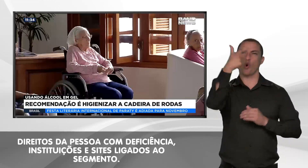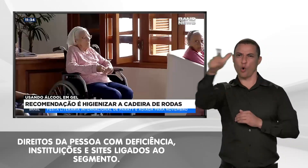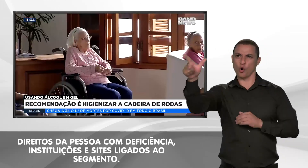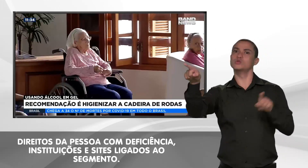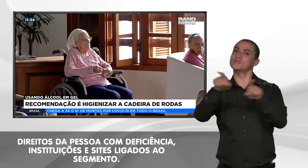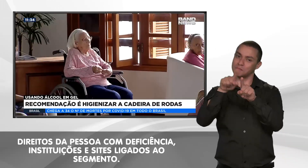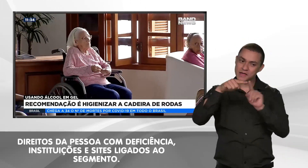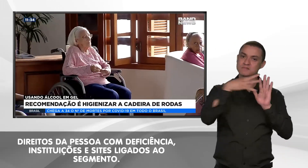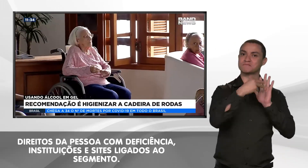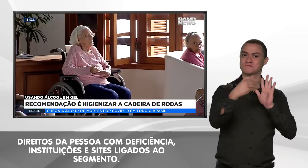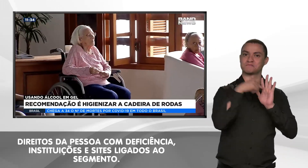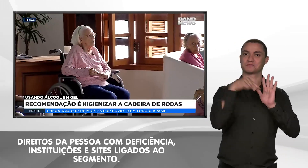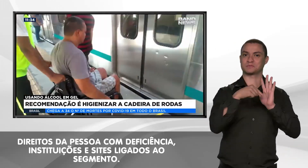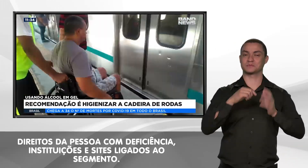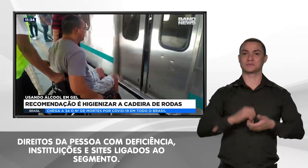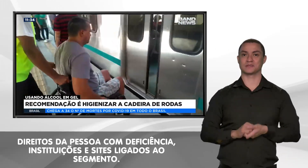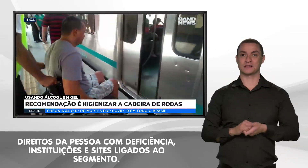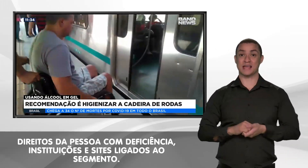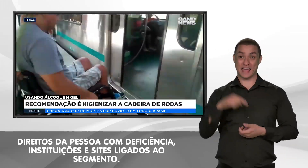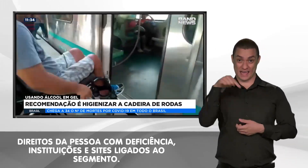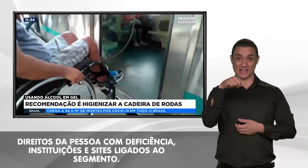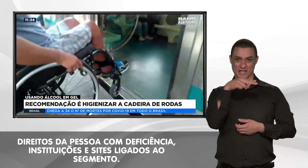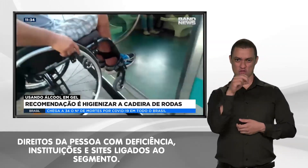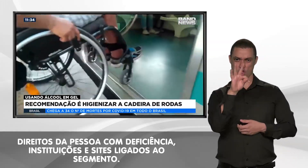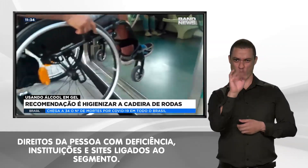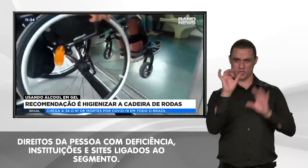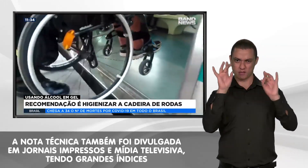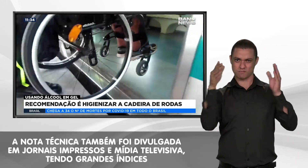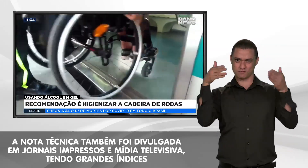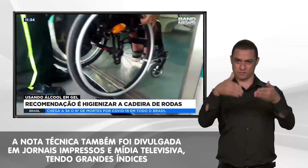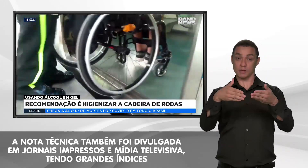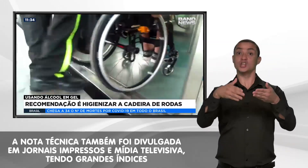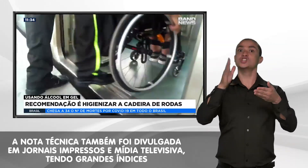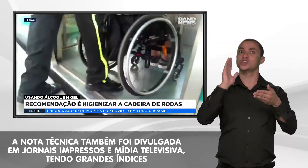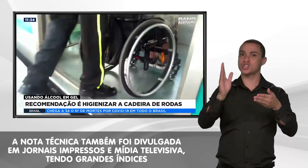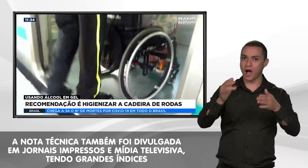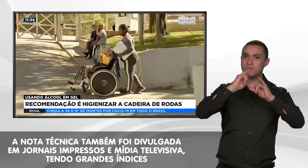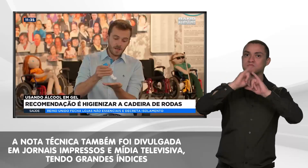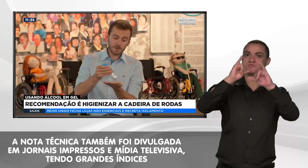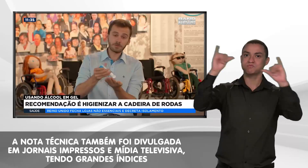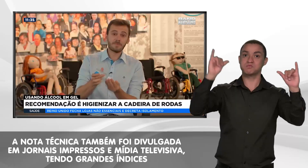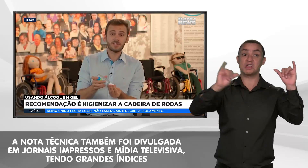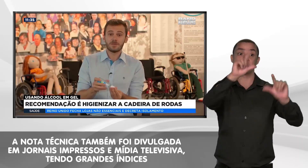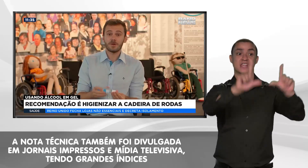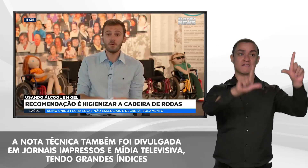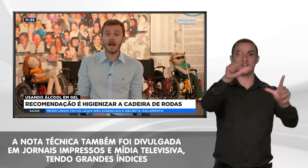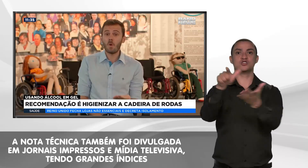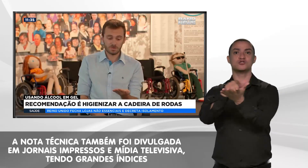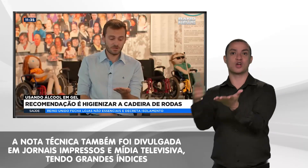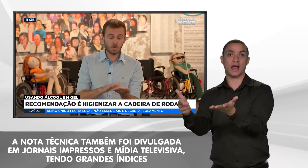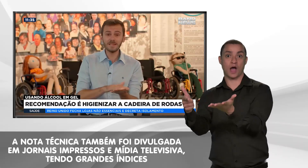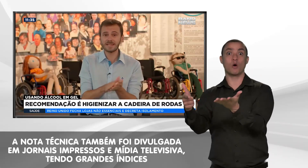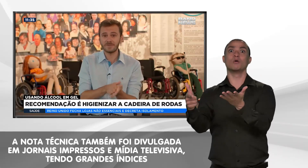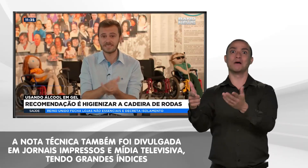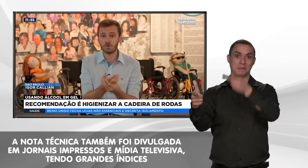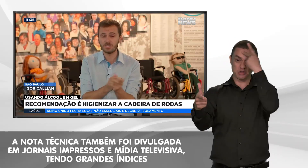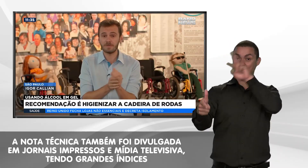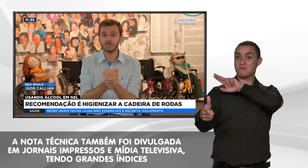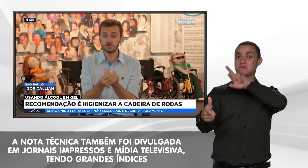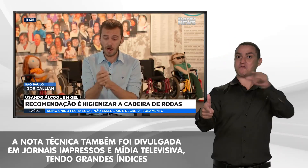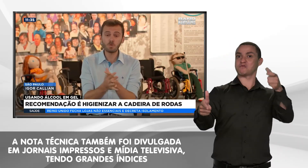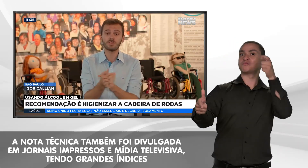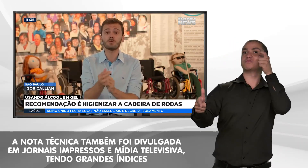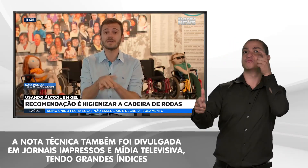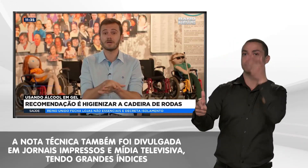deficiência, instituições e sites ligados ao segmento. A nota técnica também foi divulgada em jornais impressos e